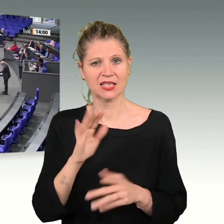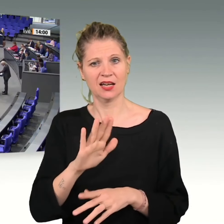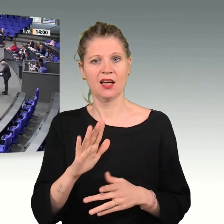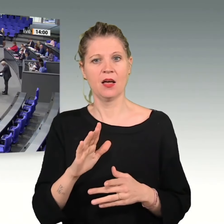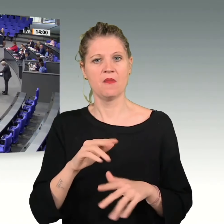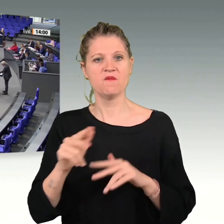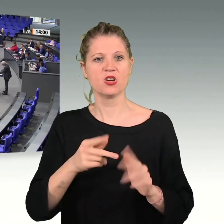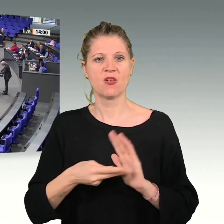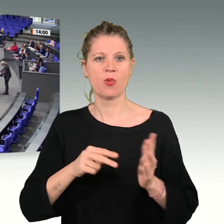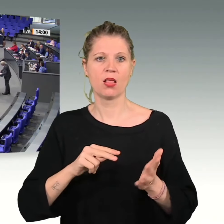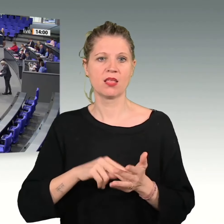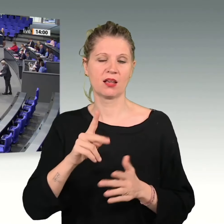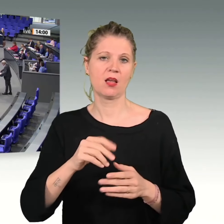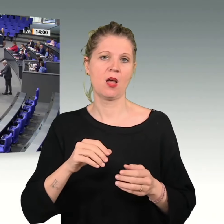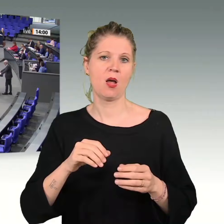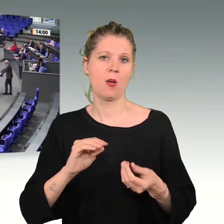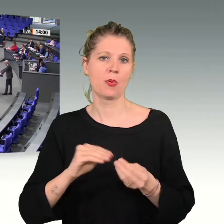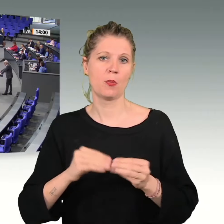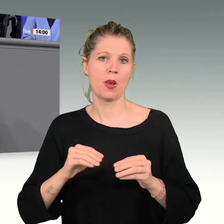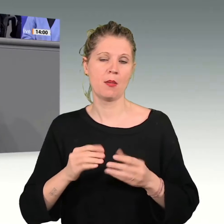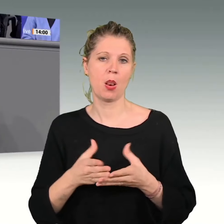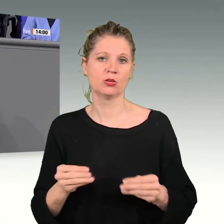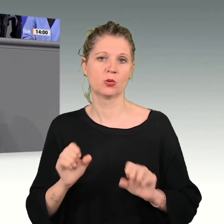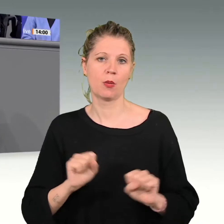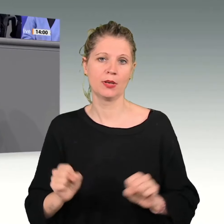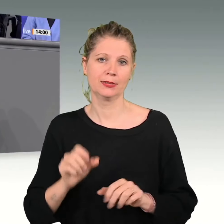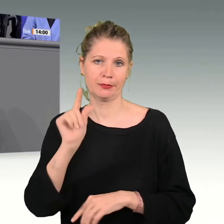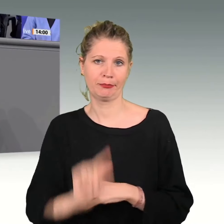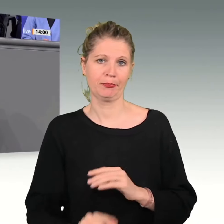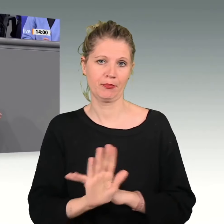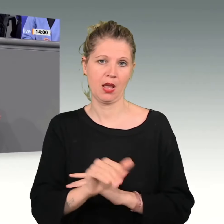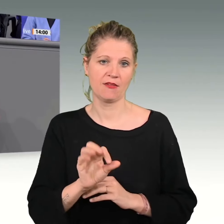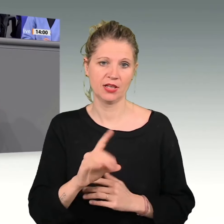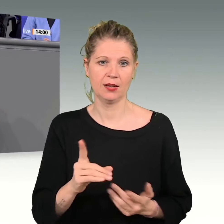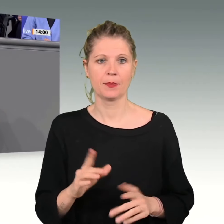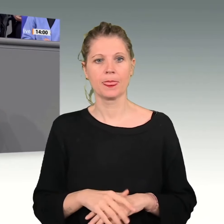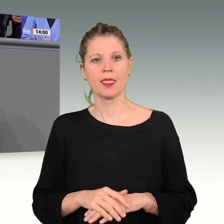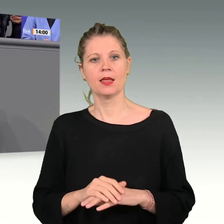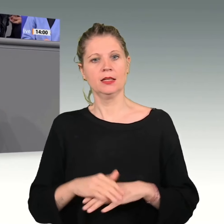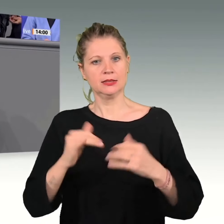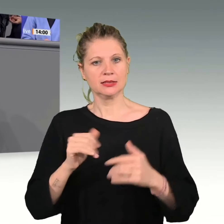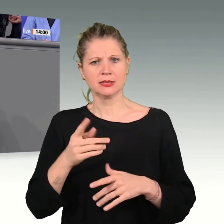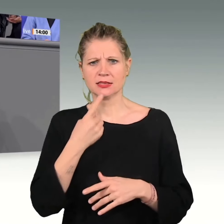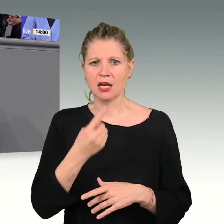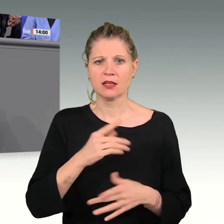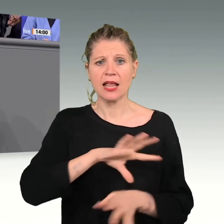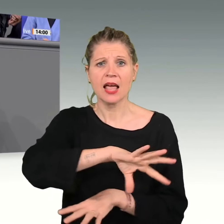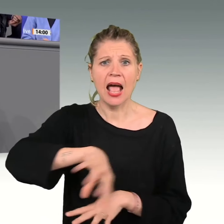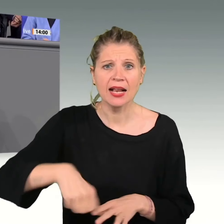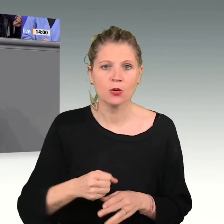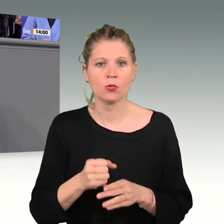Die AfD beklagt kalte Enteignung durch Inflation und droht mit Euro Austritt. Sie alle. Zurück zu D-Mark.